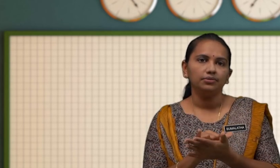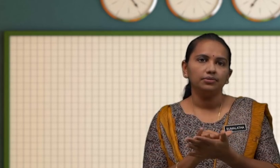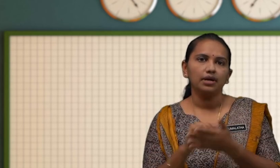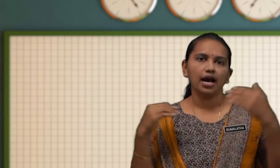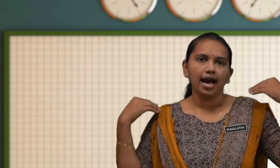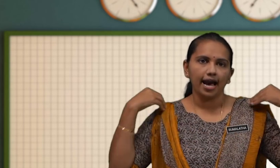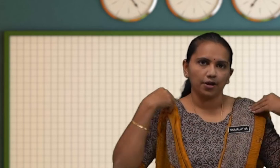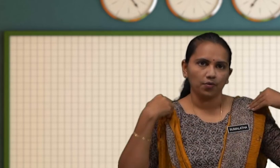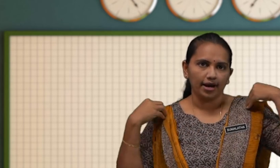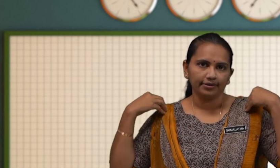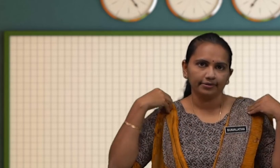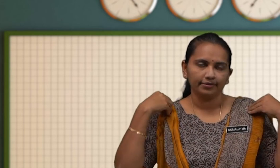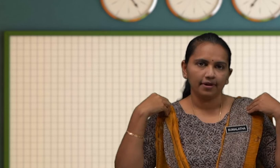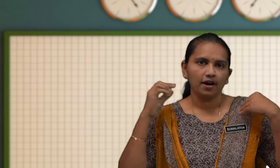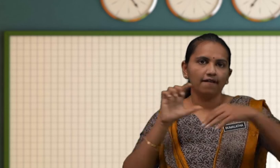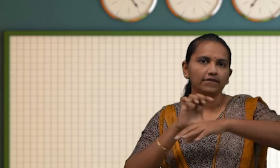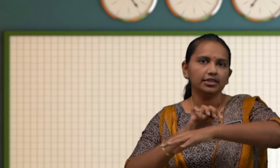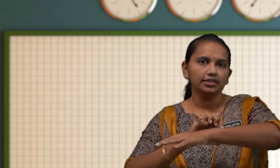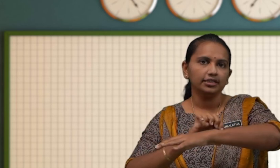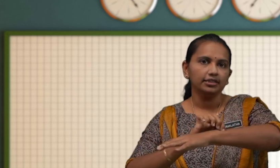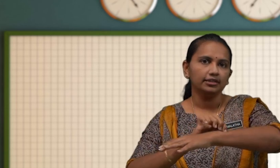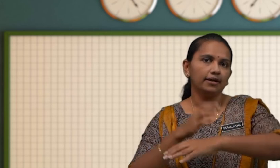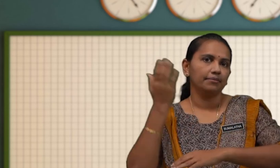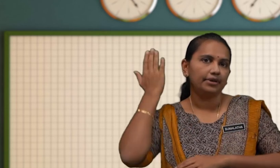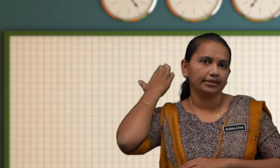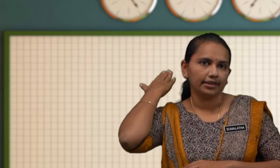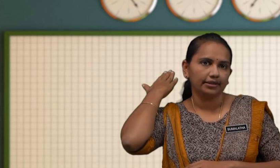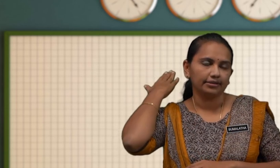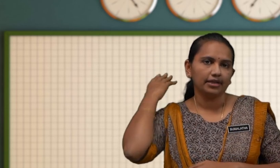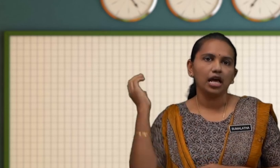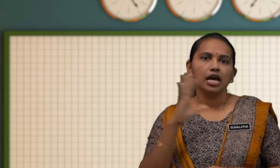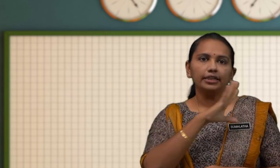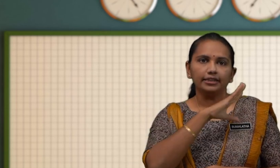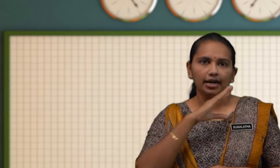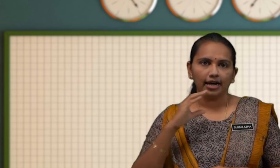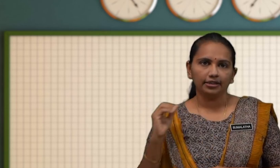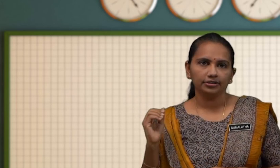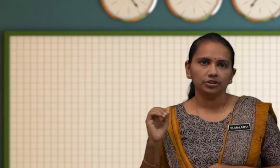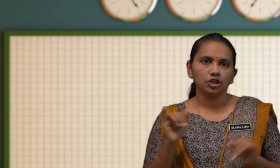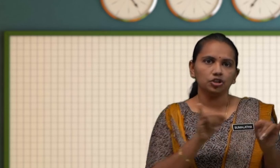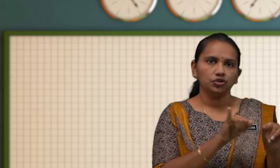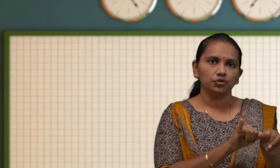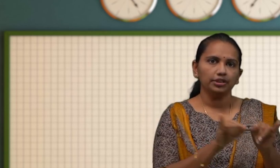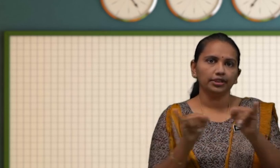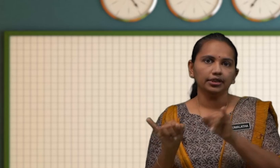Haiwan Bertebrata Dan Juga